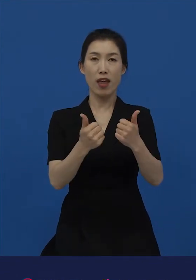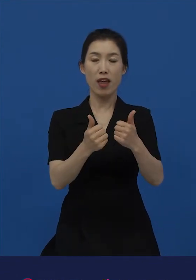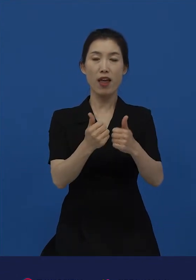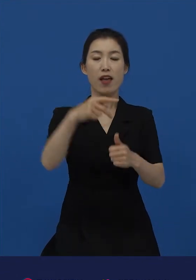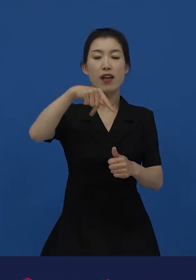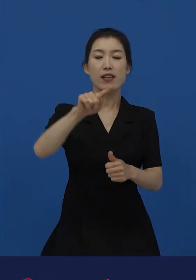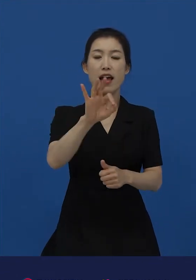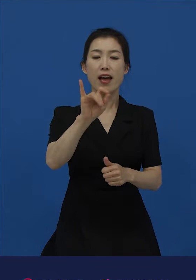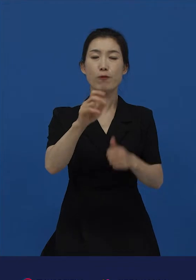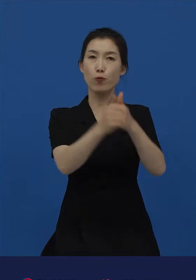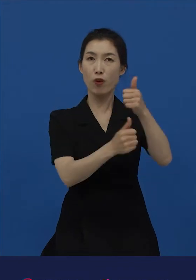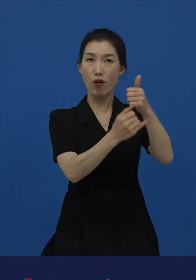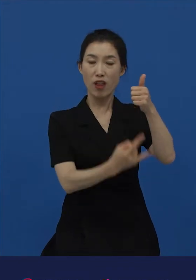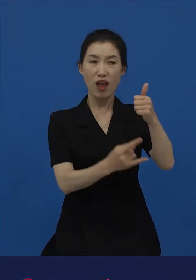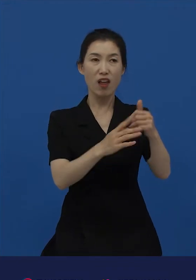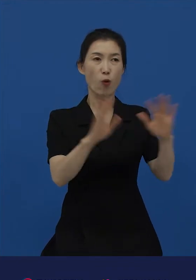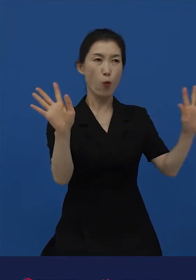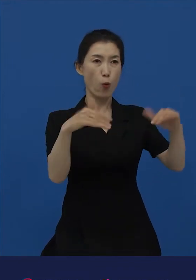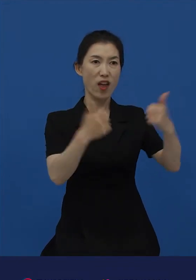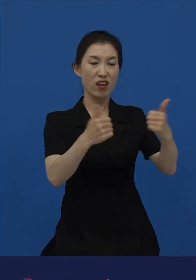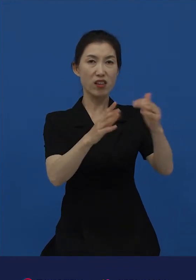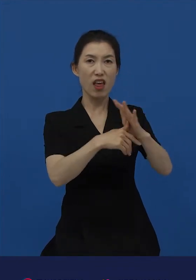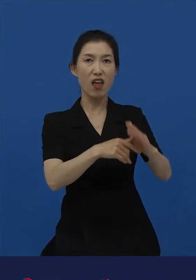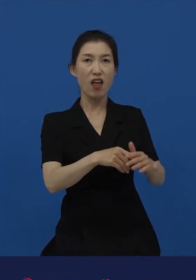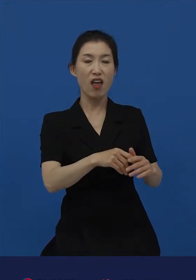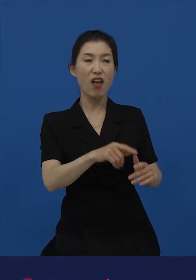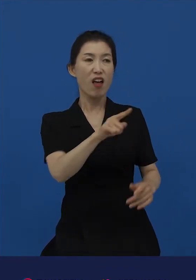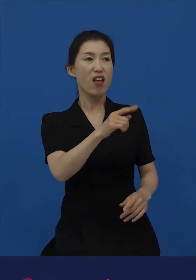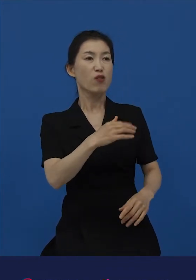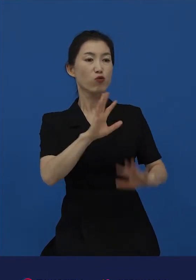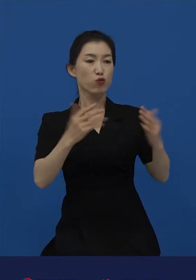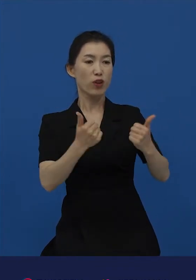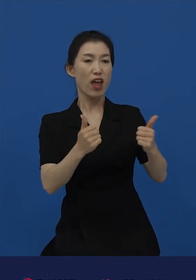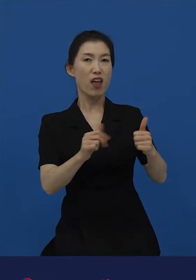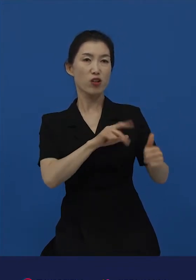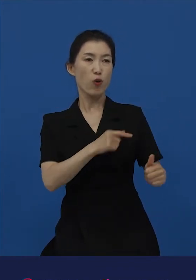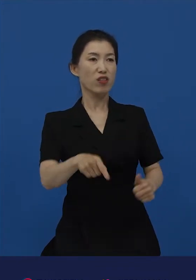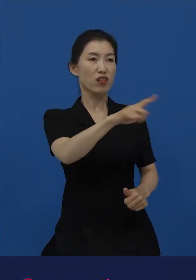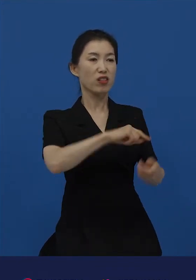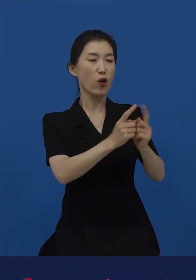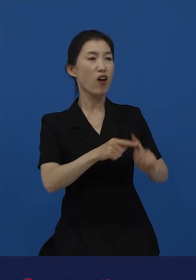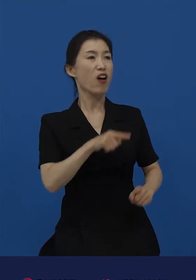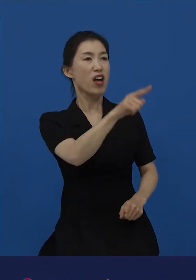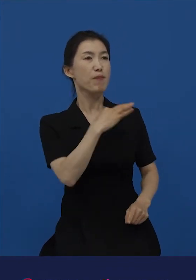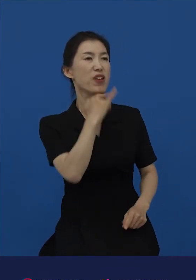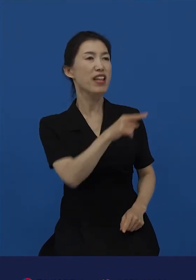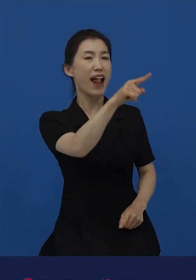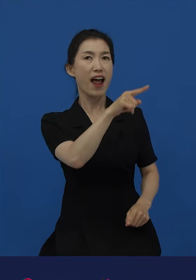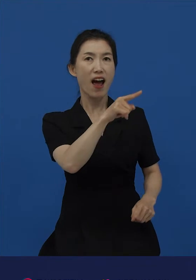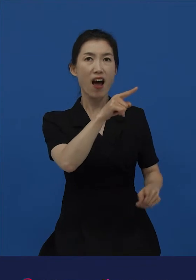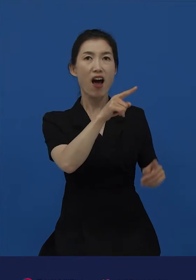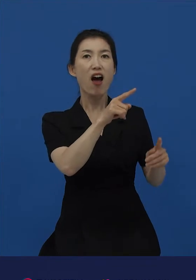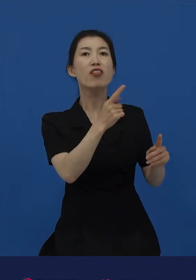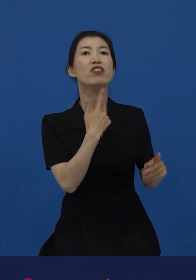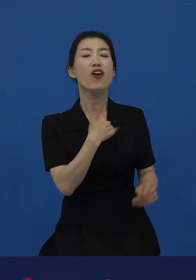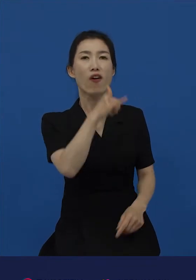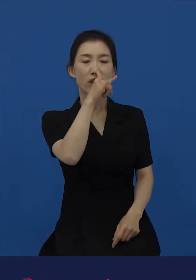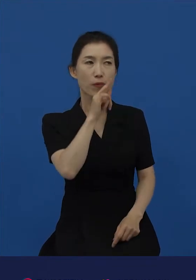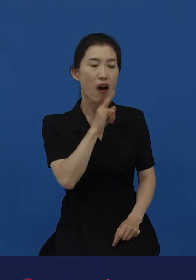의원들 사이에서 당신 몇 살이야? 라는 발언을 하는 국회의원이 있다는 것이 매우 놀랍고 충격적이긴 하지만